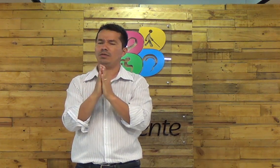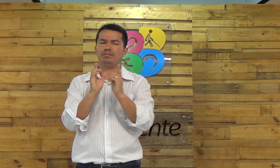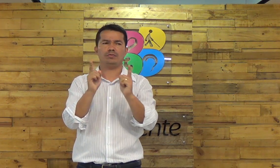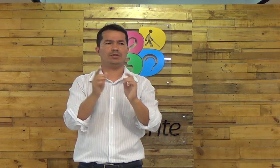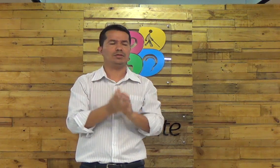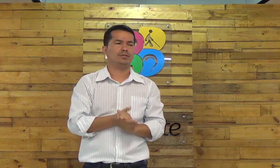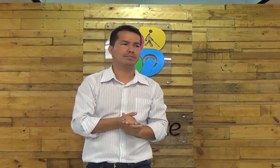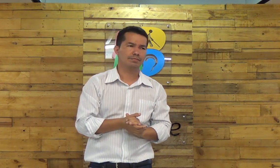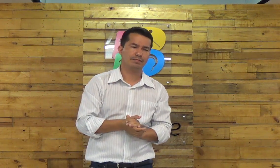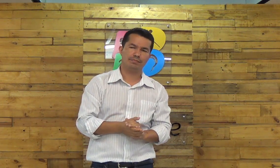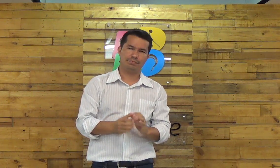eu vou orar